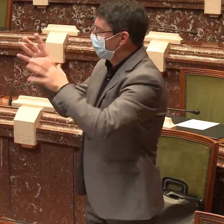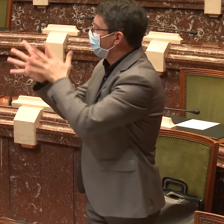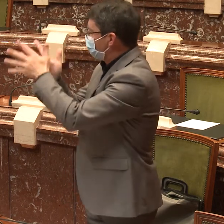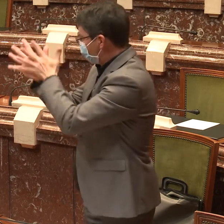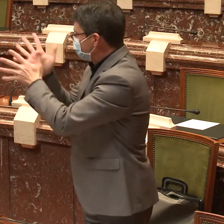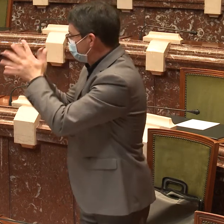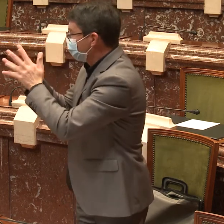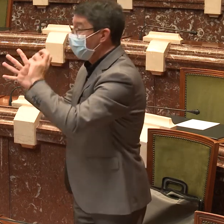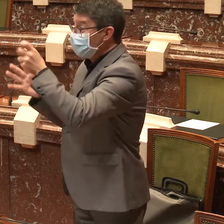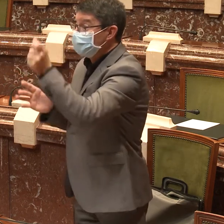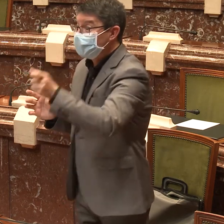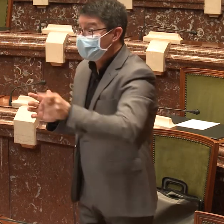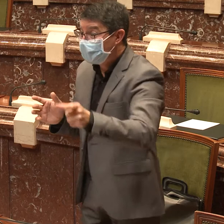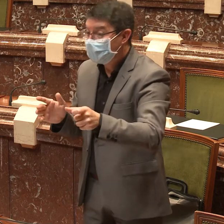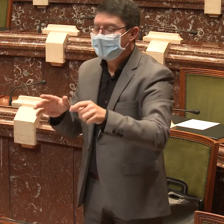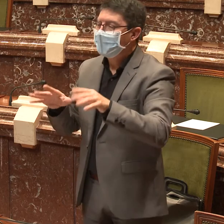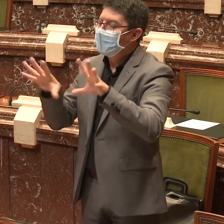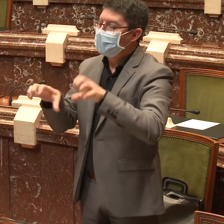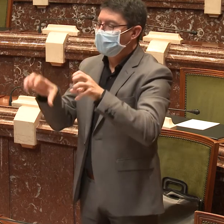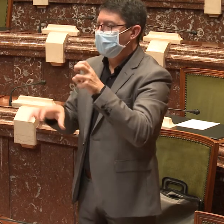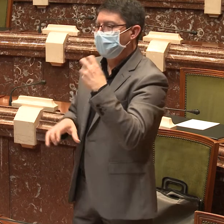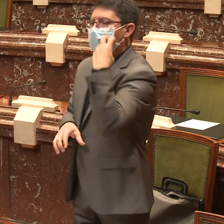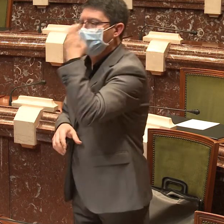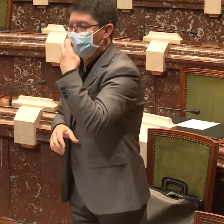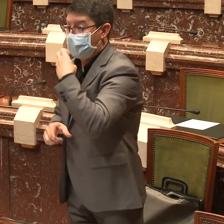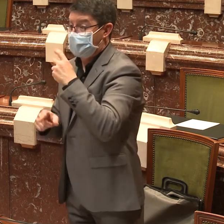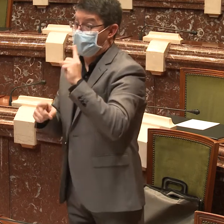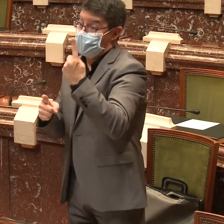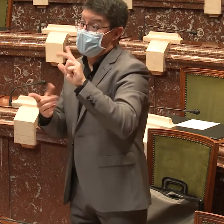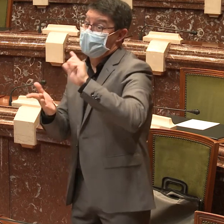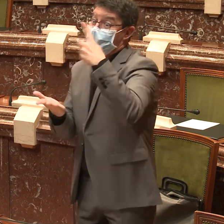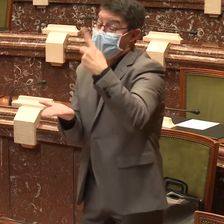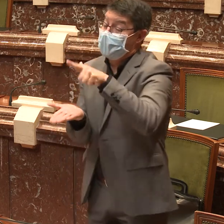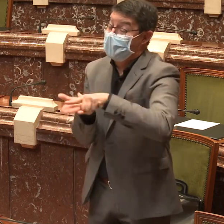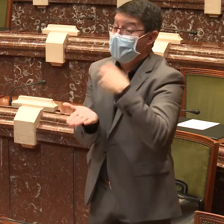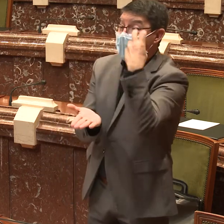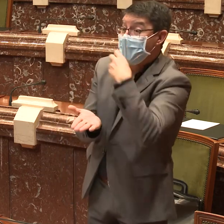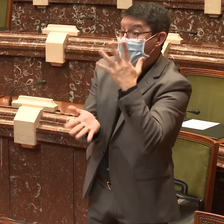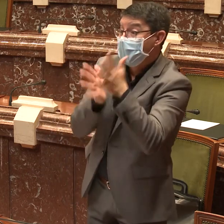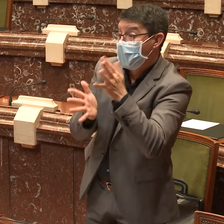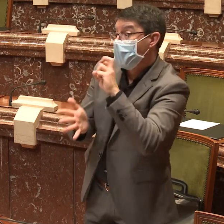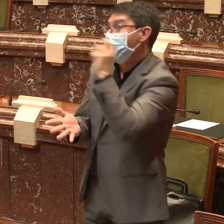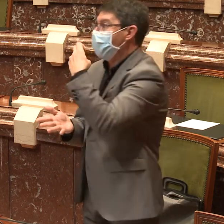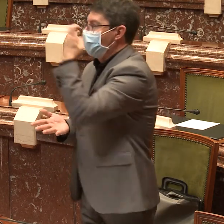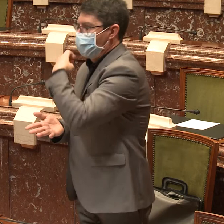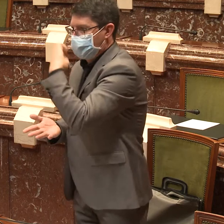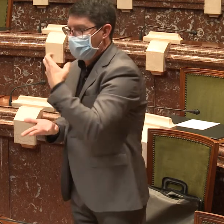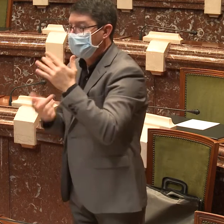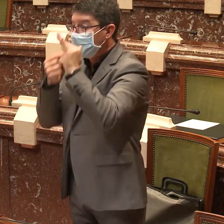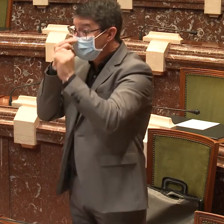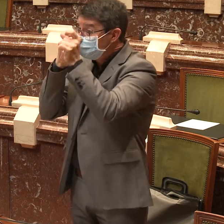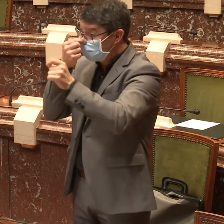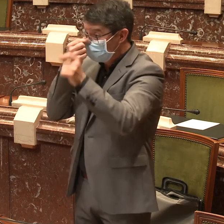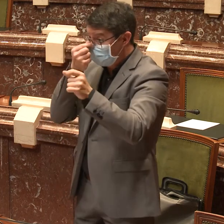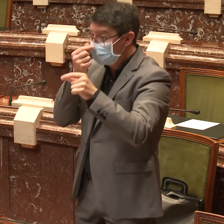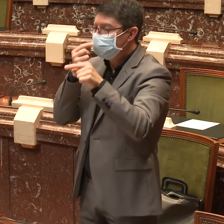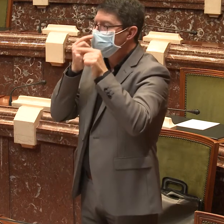cómodas con las dos según en qué contextos y situaciones. Entre las personas sordas usuarias de las lenguas de signos, algunas aprendimos a asignar en